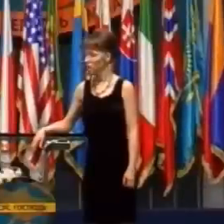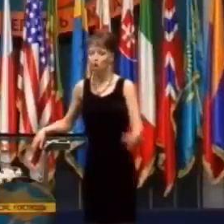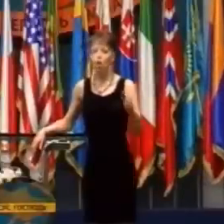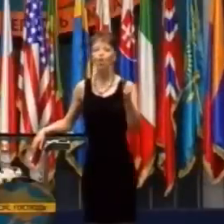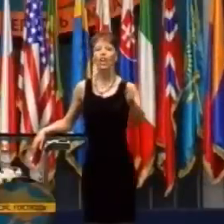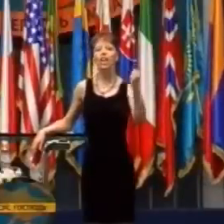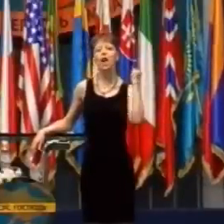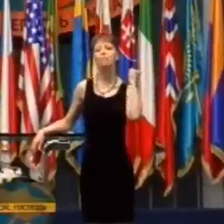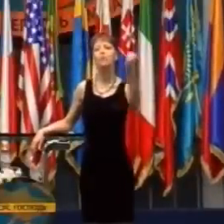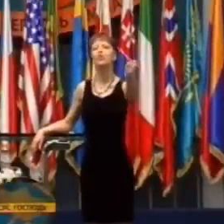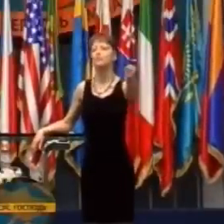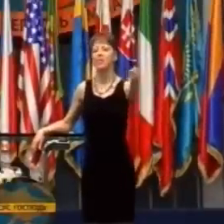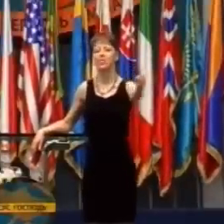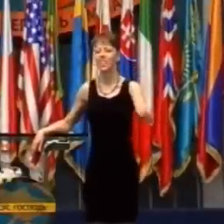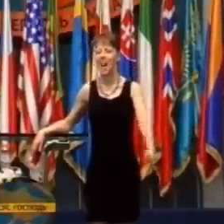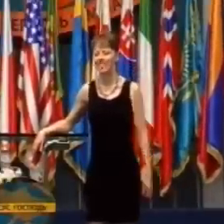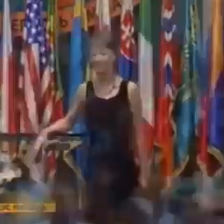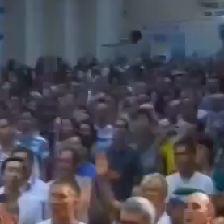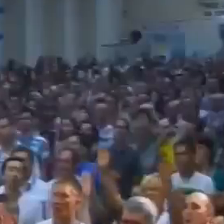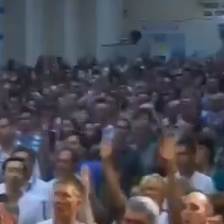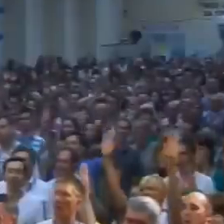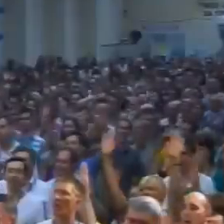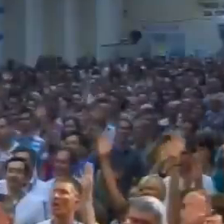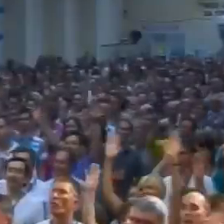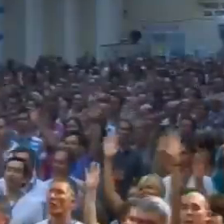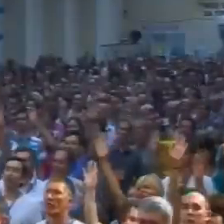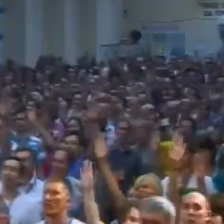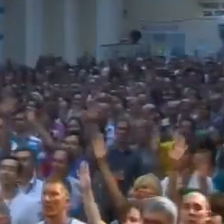že Ukrajina bude prosperovať.